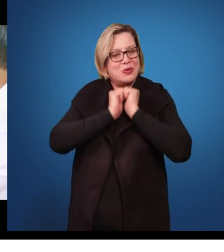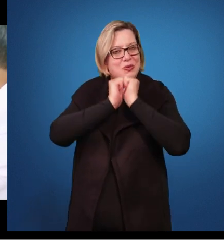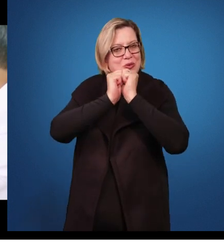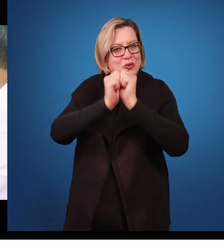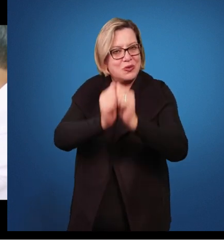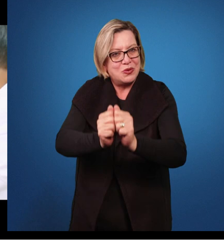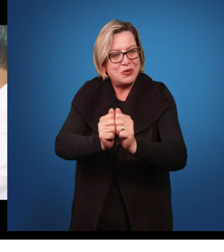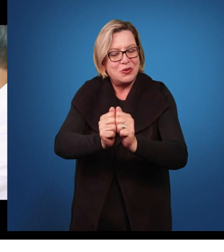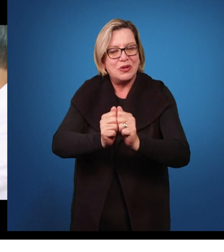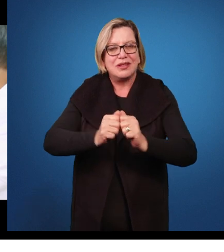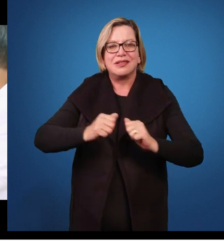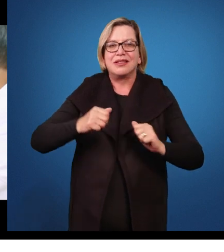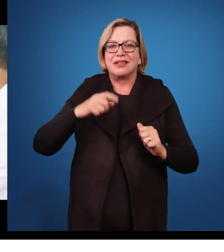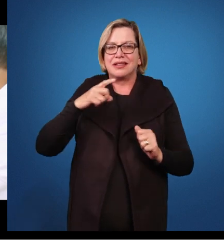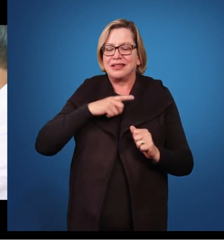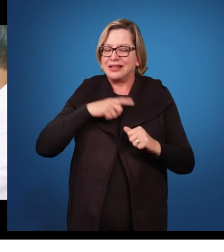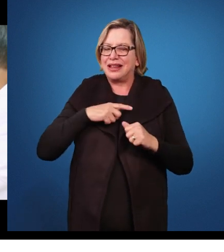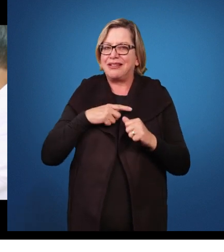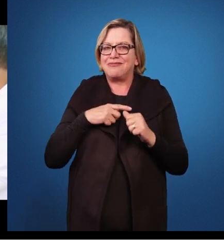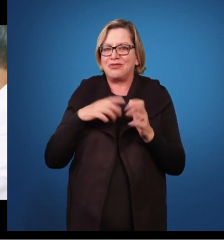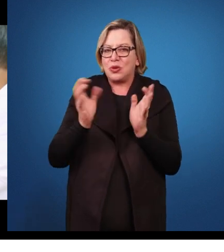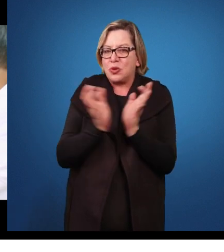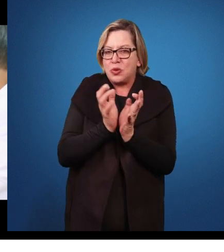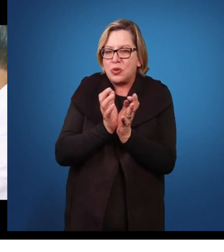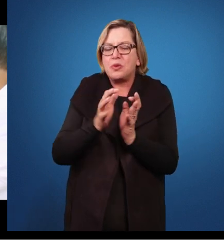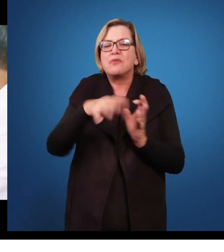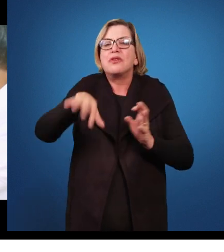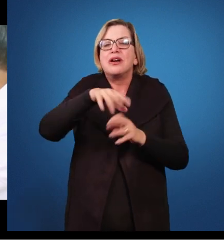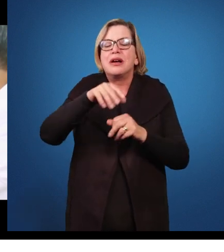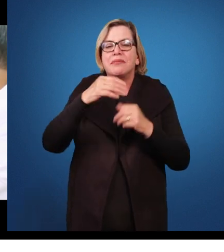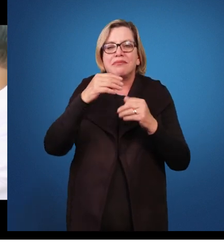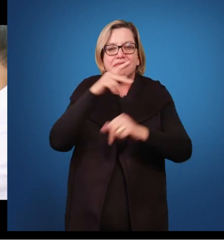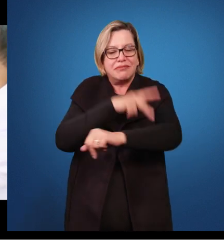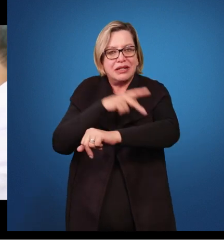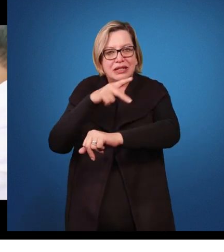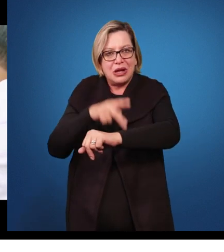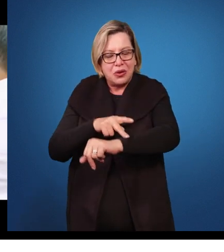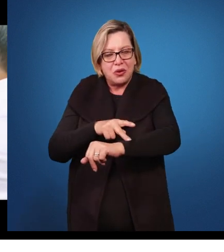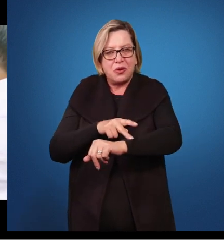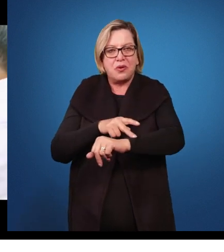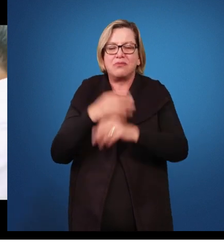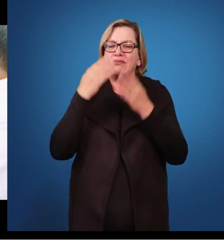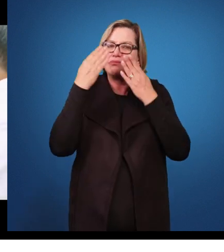Nós temos pedagogos, psicólogos, arte-educadores, nós temos